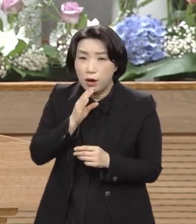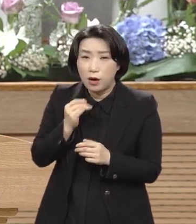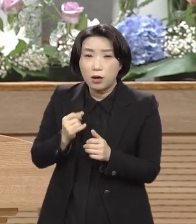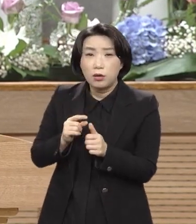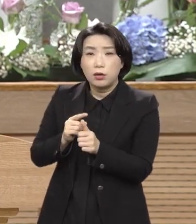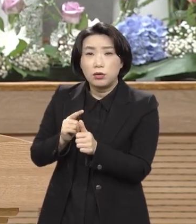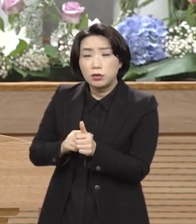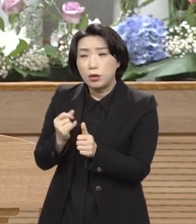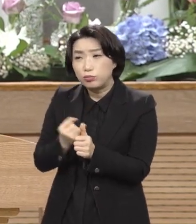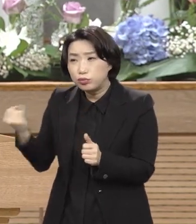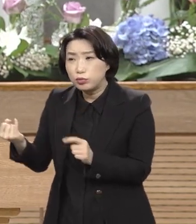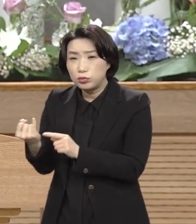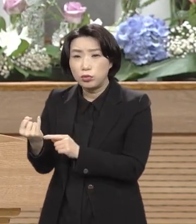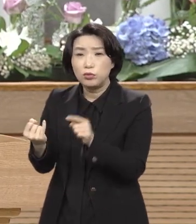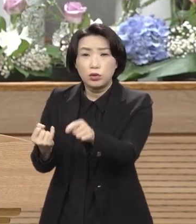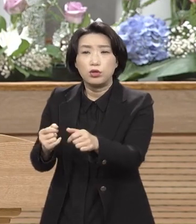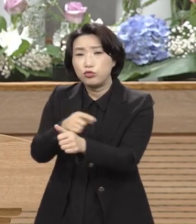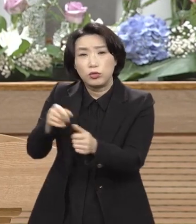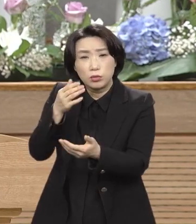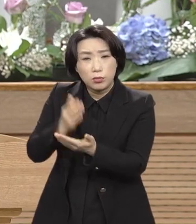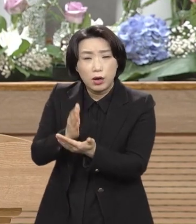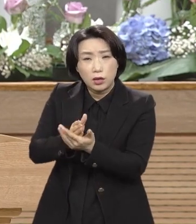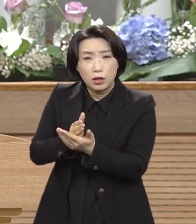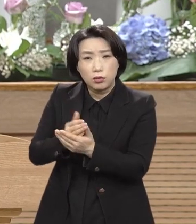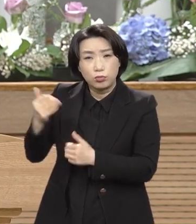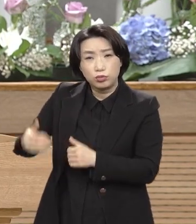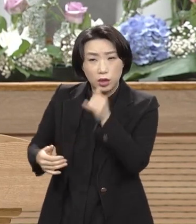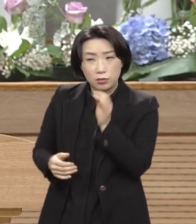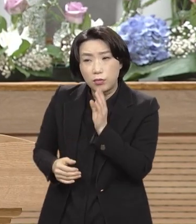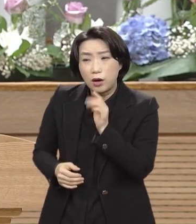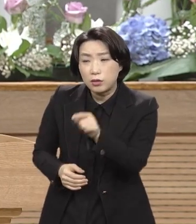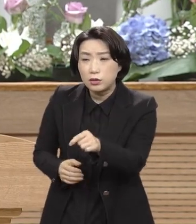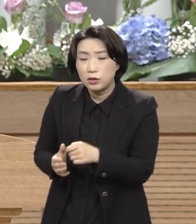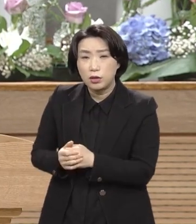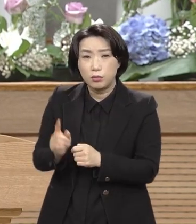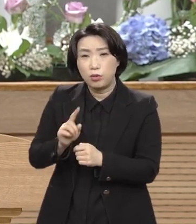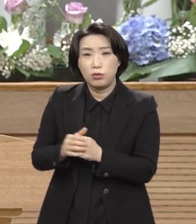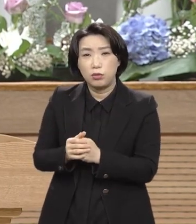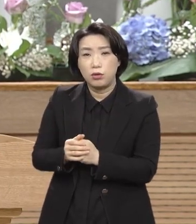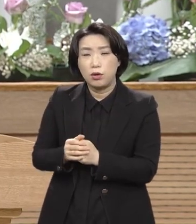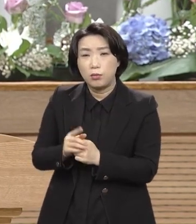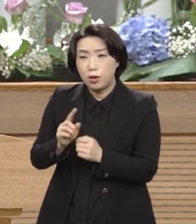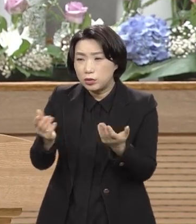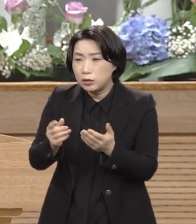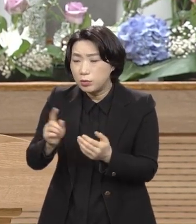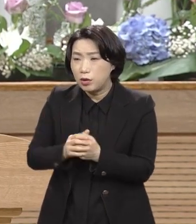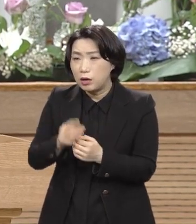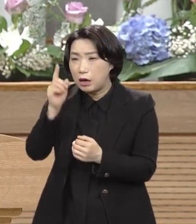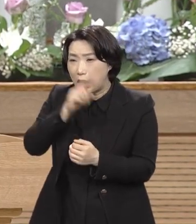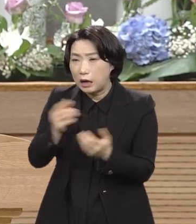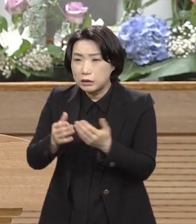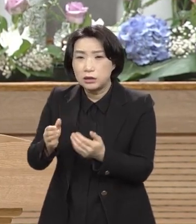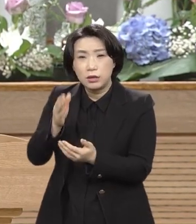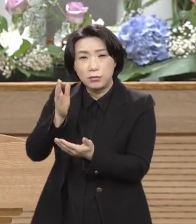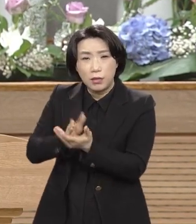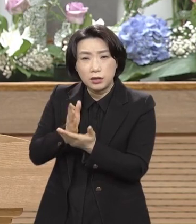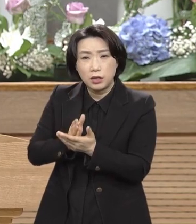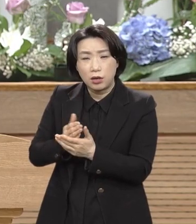절대 죽이면 안 된다 그 사람에게 절대 어떻든 애를 끼치지 마라 상관하지